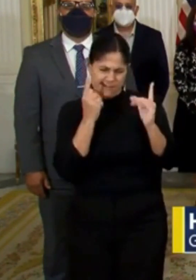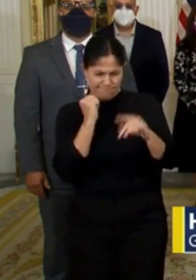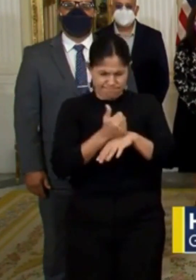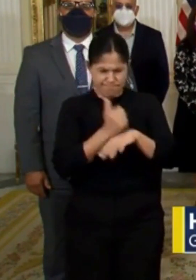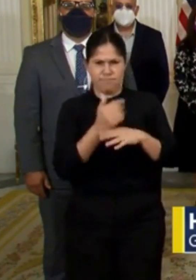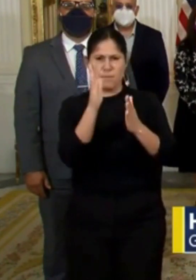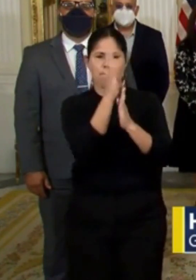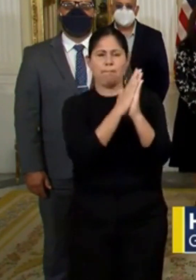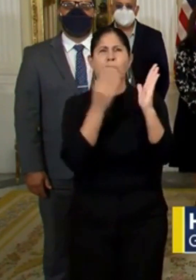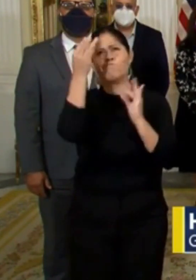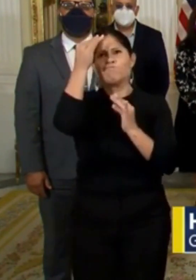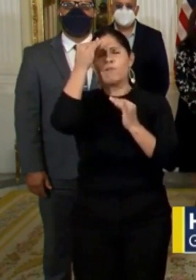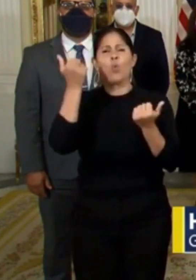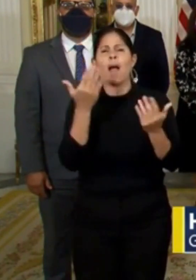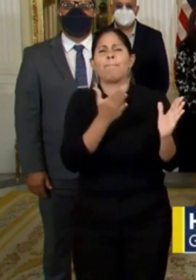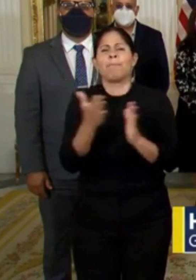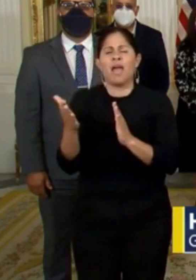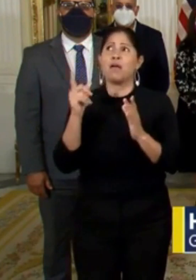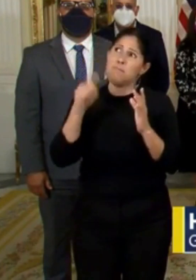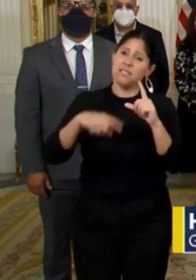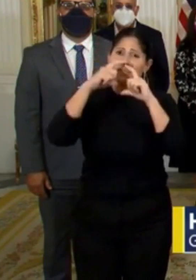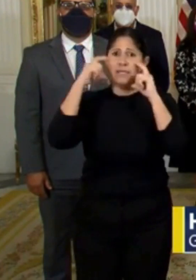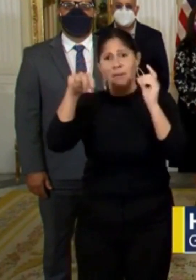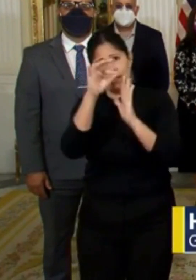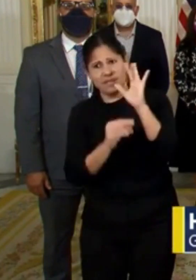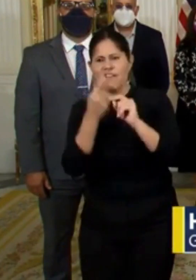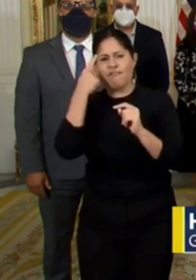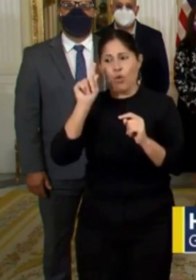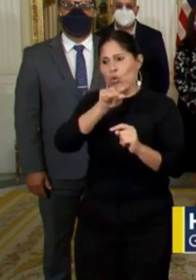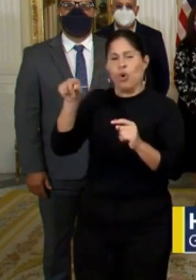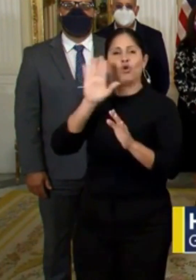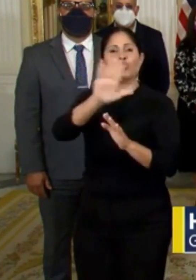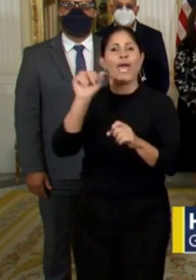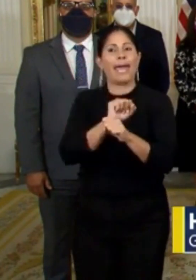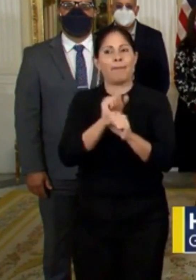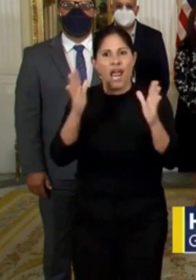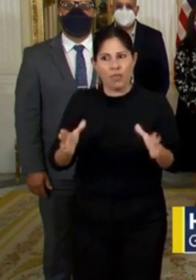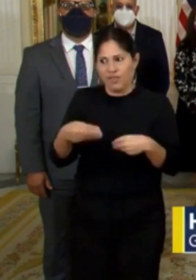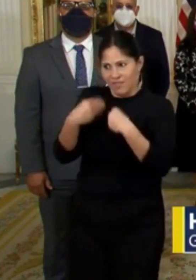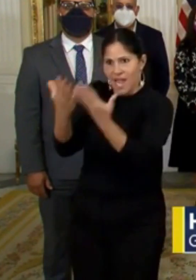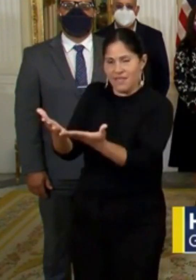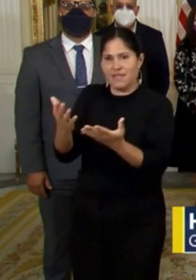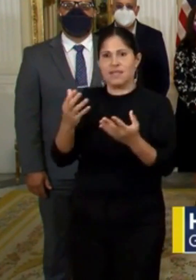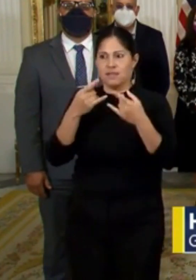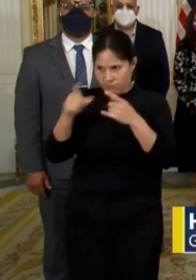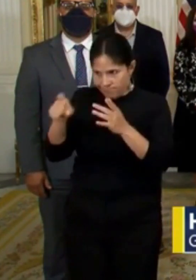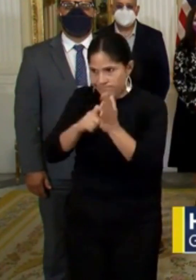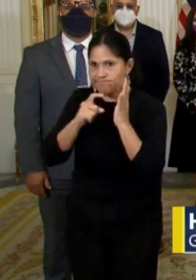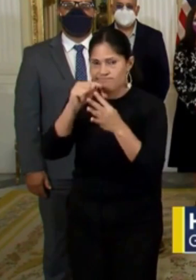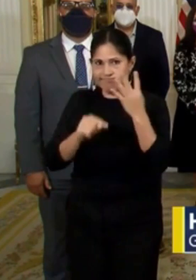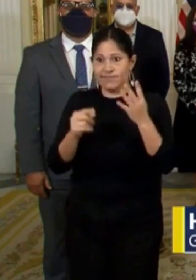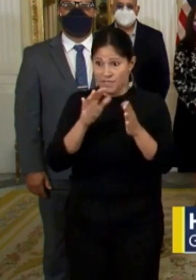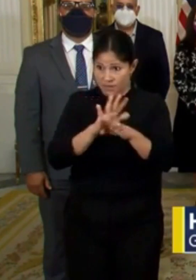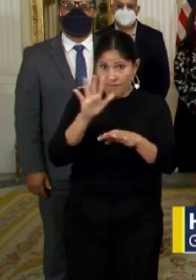establecer las medidas apropiadas con sus trabajadores, los orientan y les provean el material de protección, formulen sus